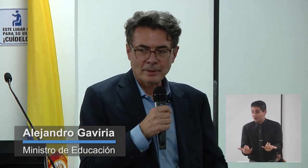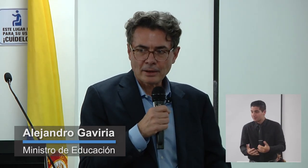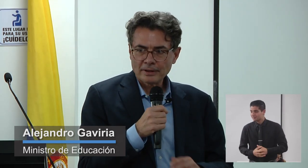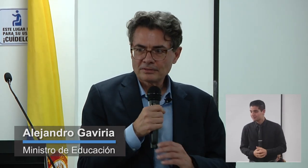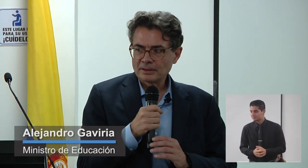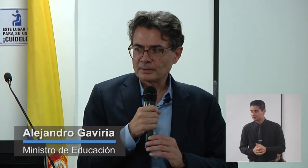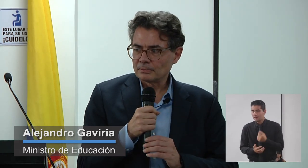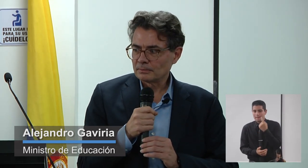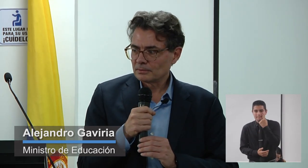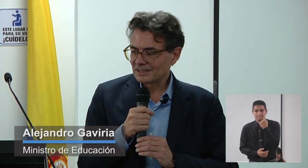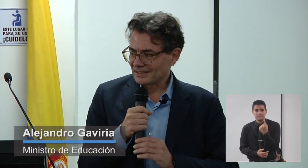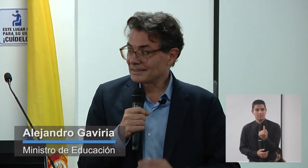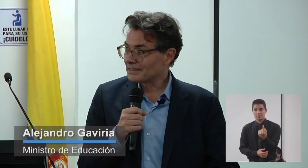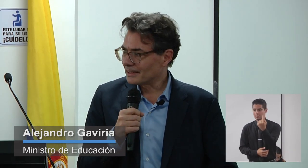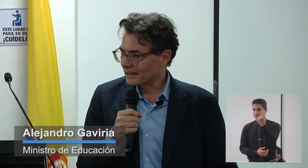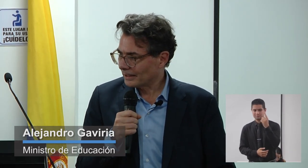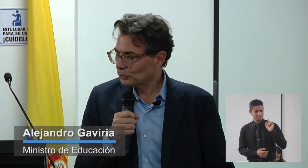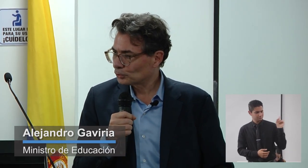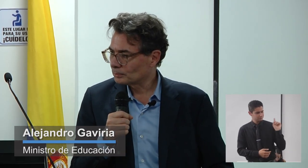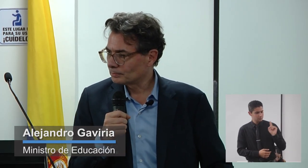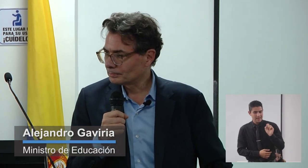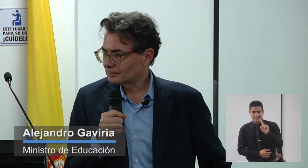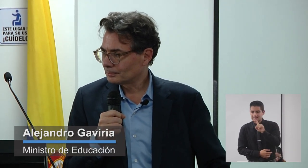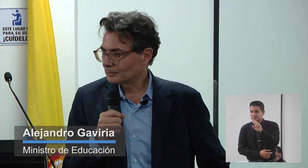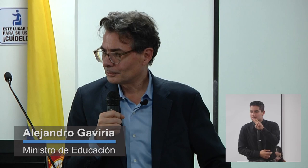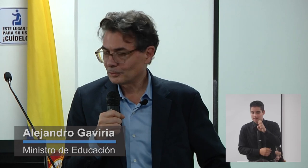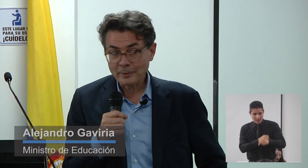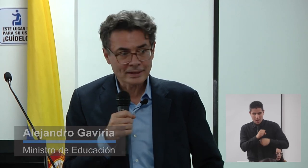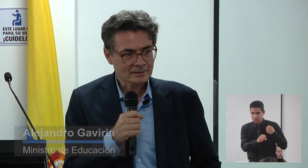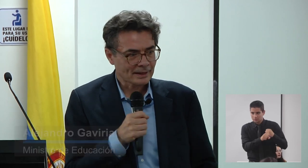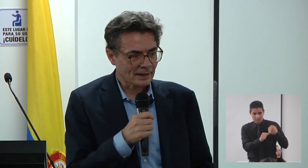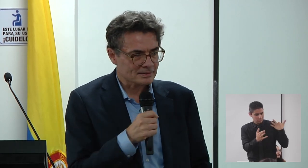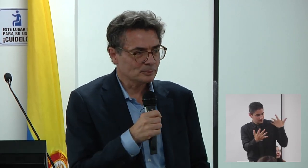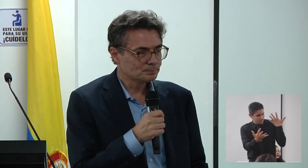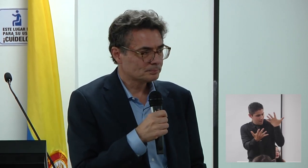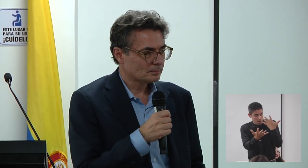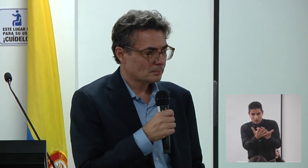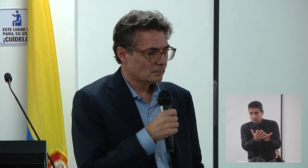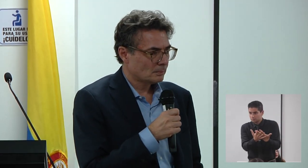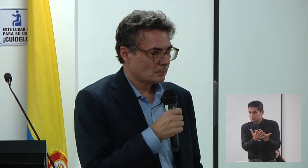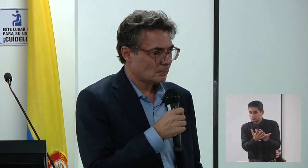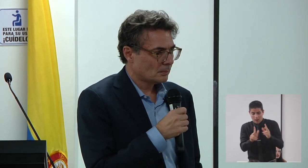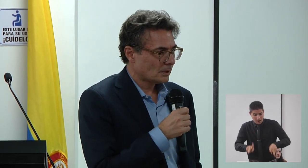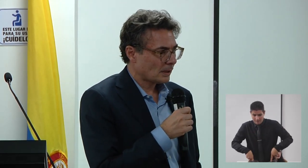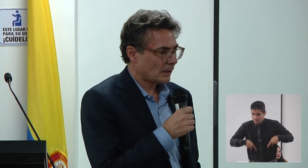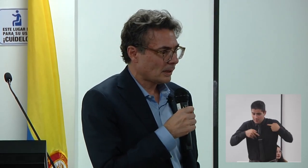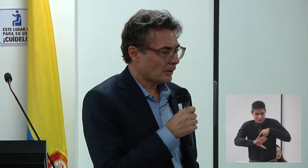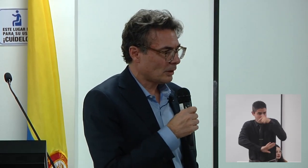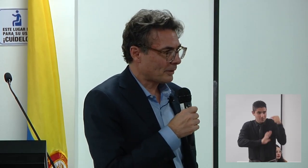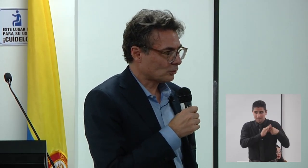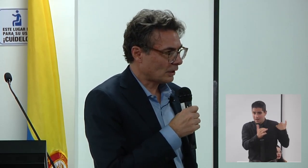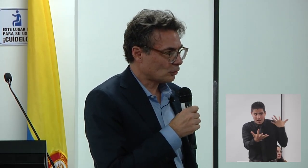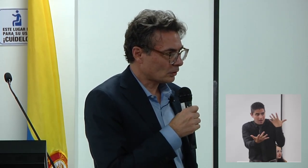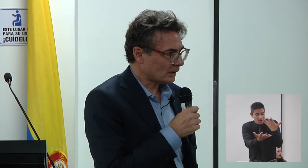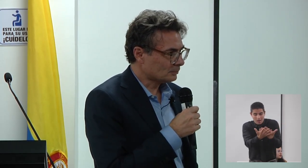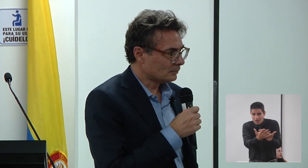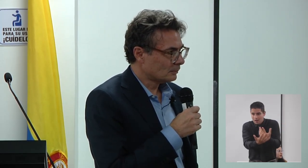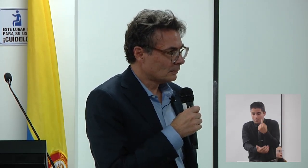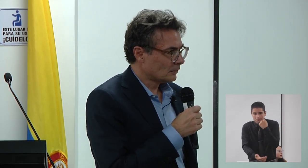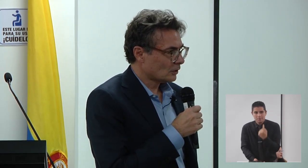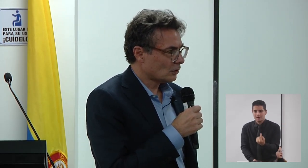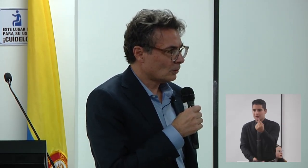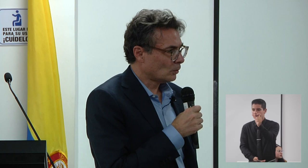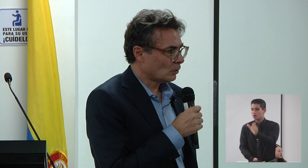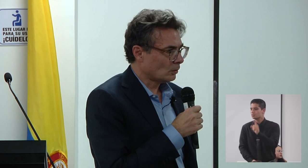es la primera vez en 67 años, una vida entera casi, que hay una persona sorda